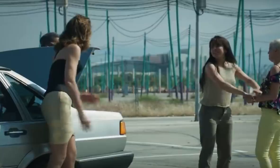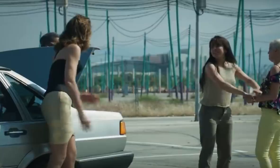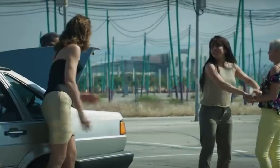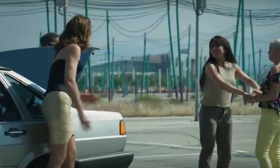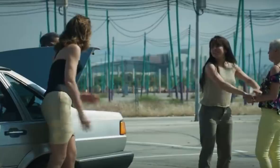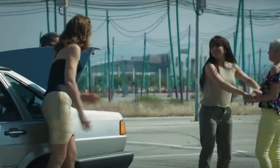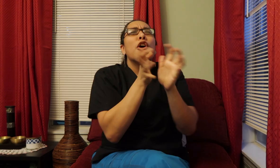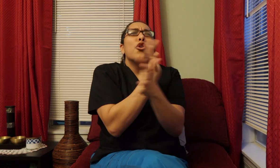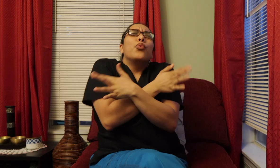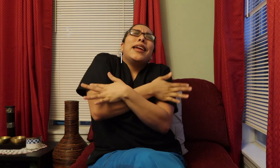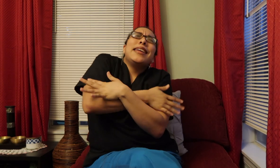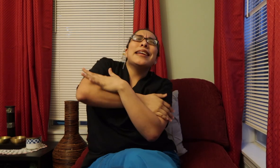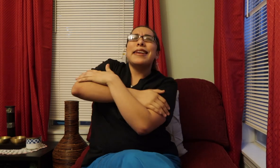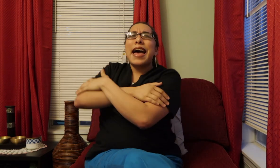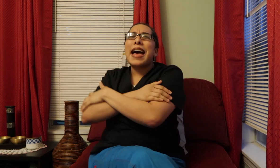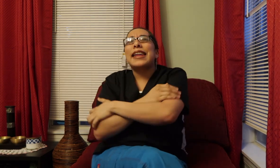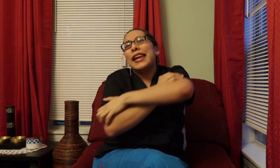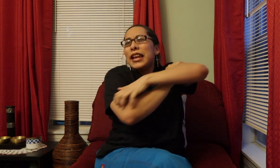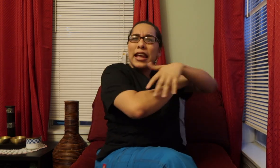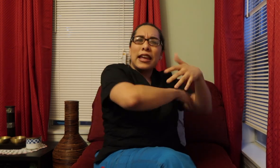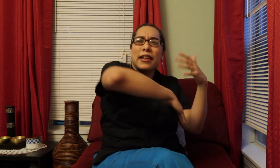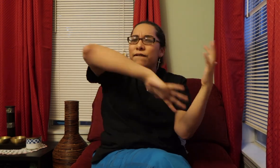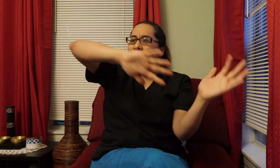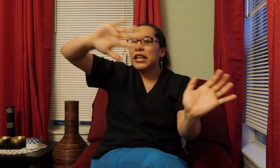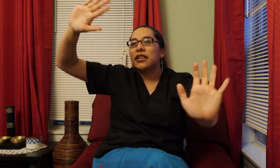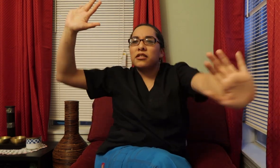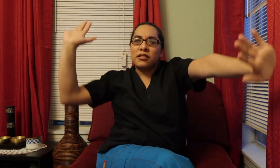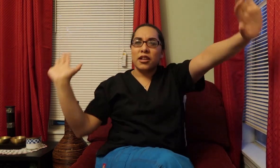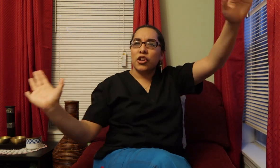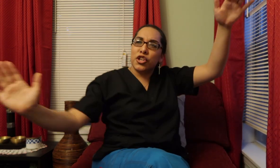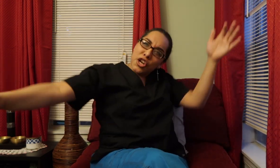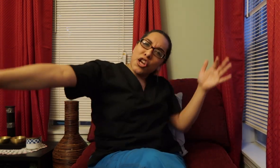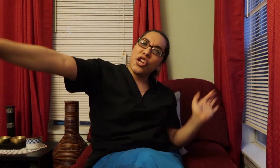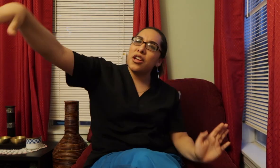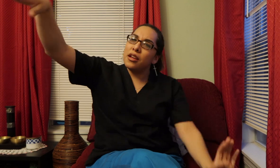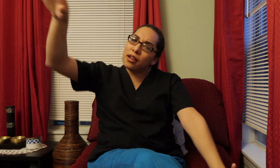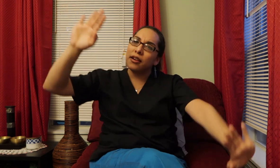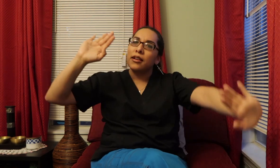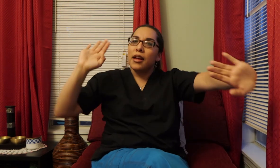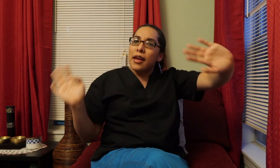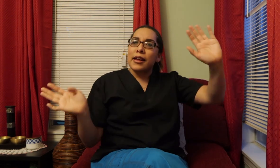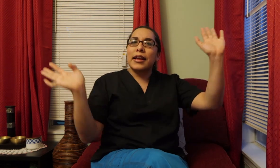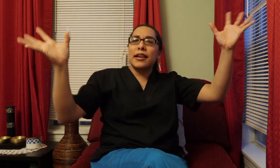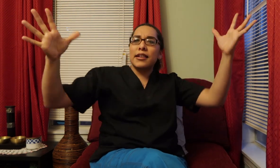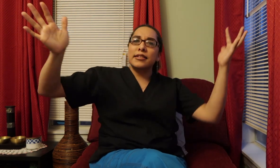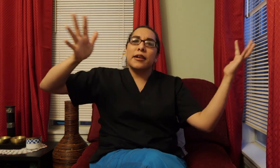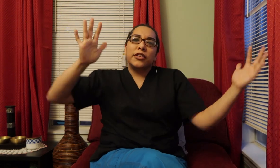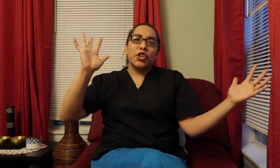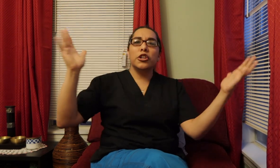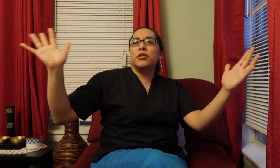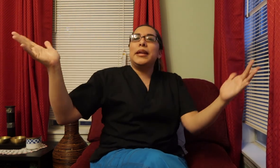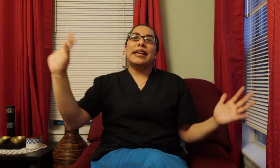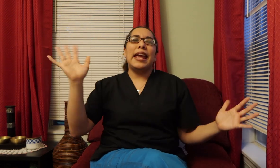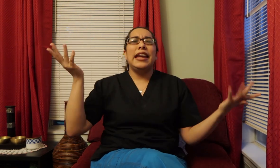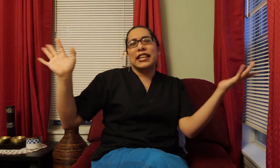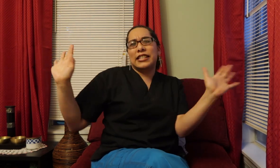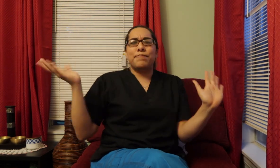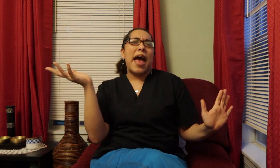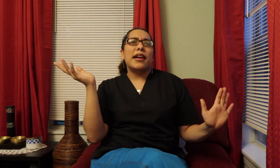reunited Reunited And it feels so good Cause the Scooby gang And it's back